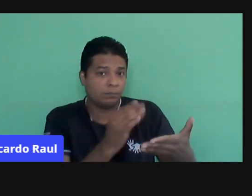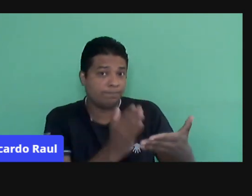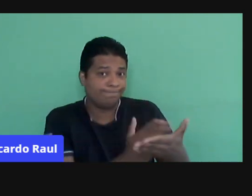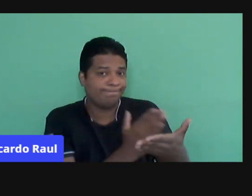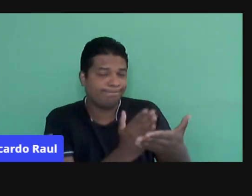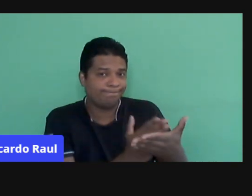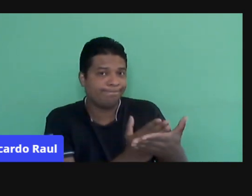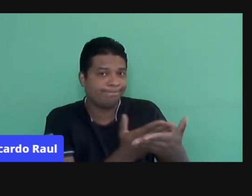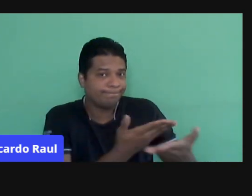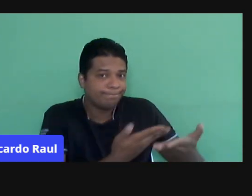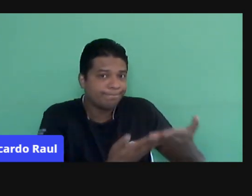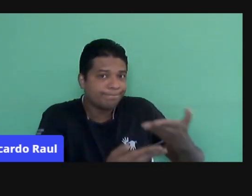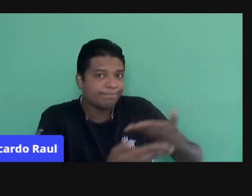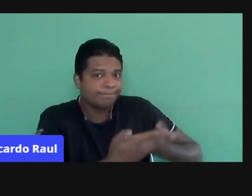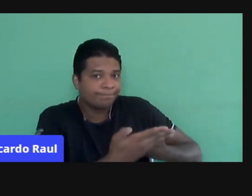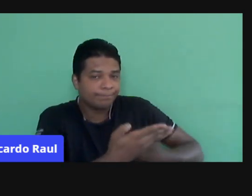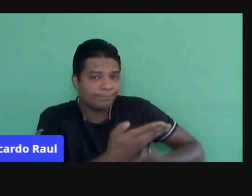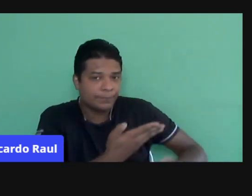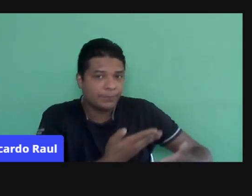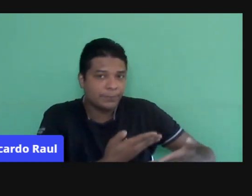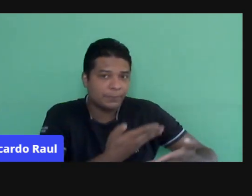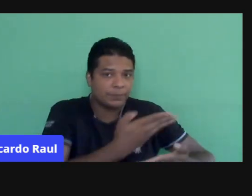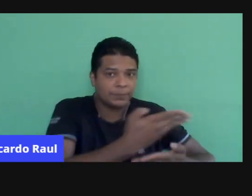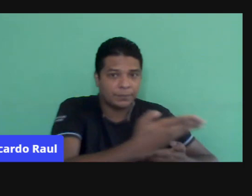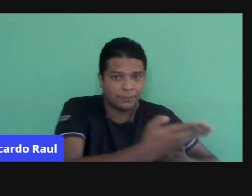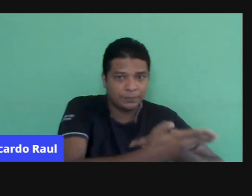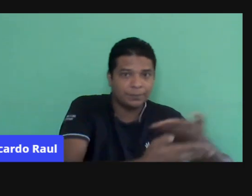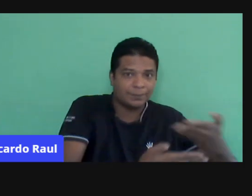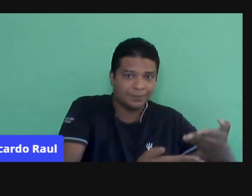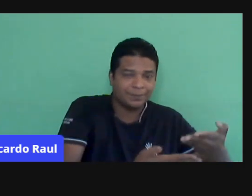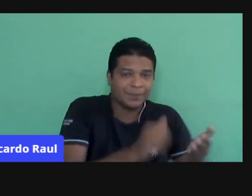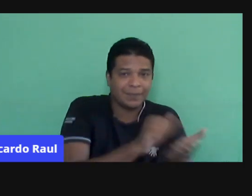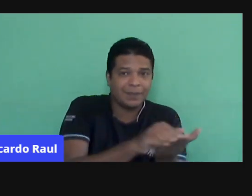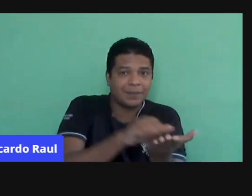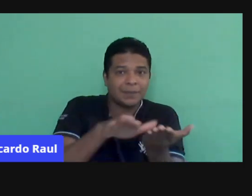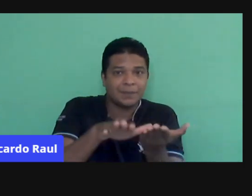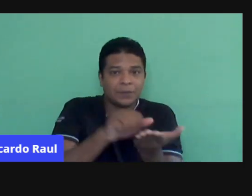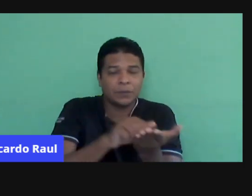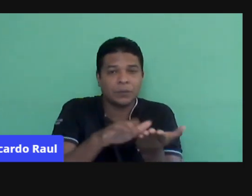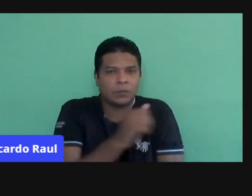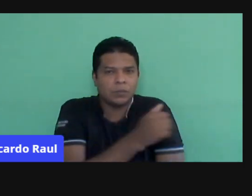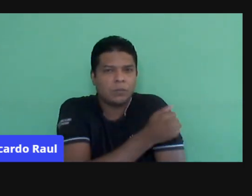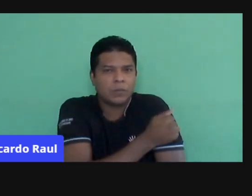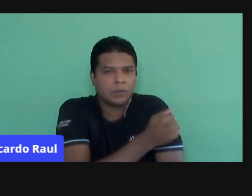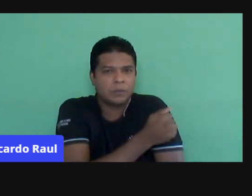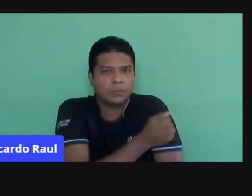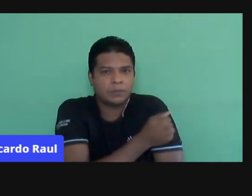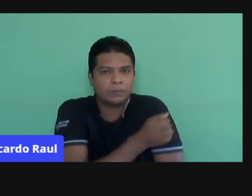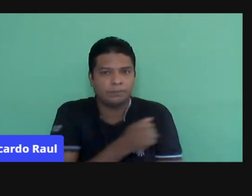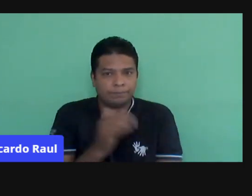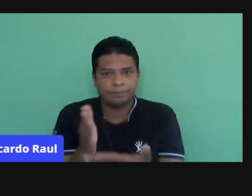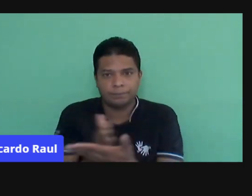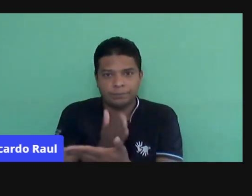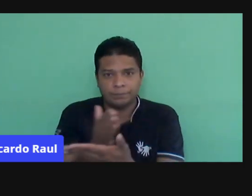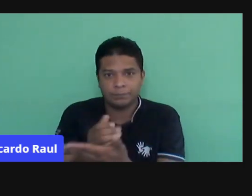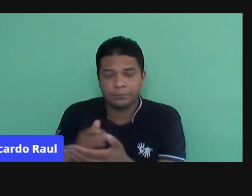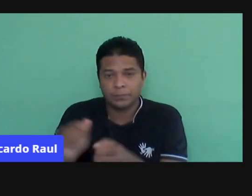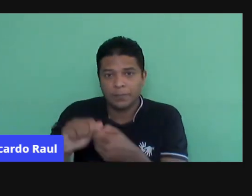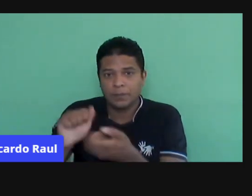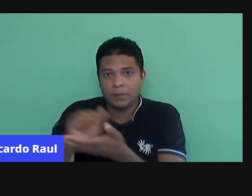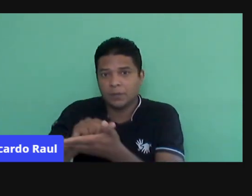ele se torne interativo, né? aquele material impresso, quando o aluno vai realizar uma atividade,